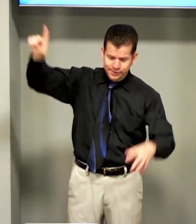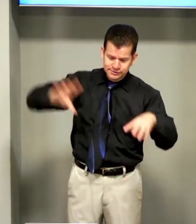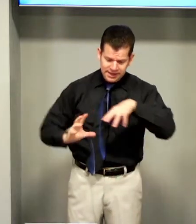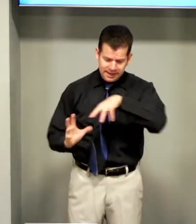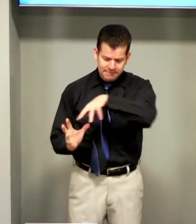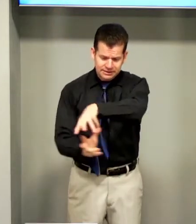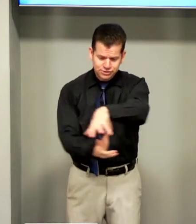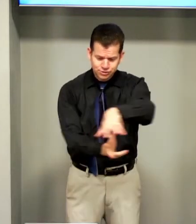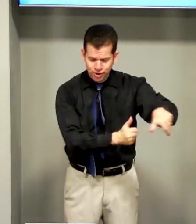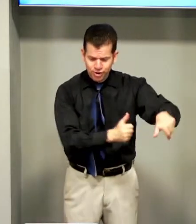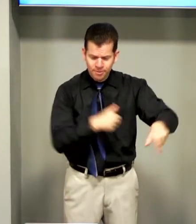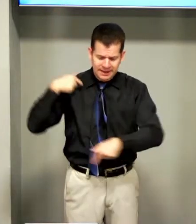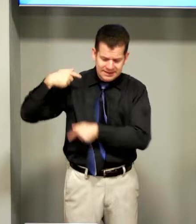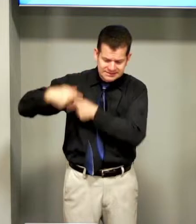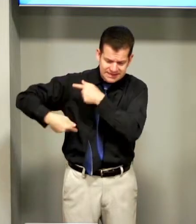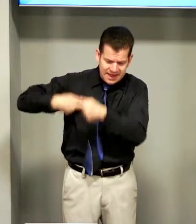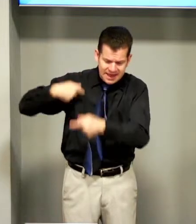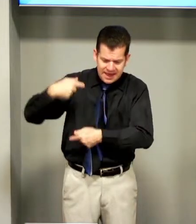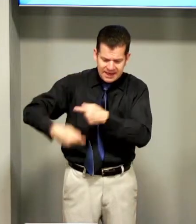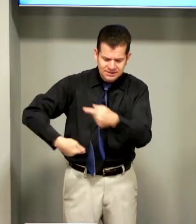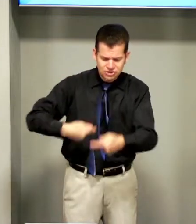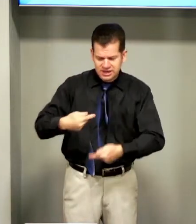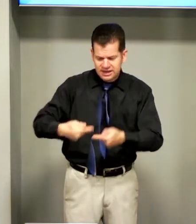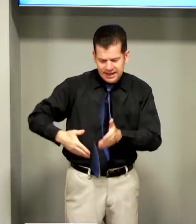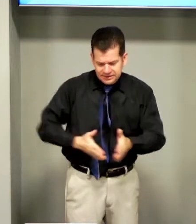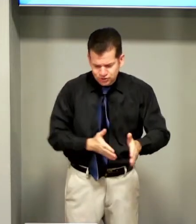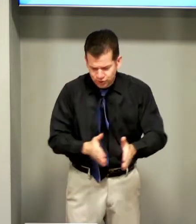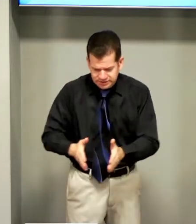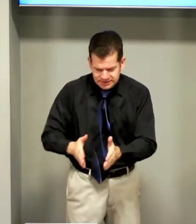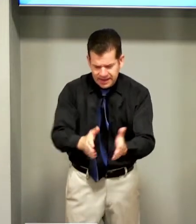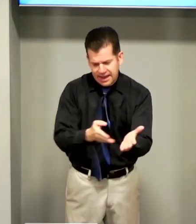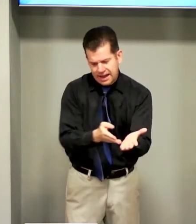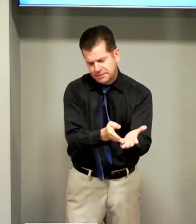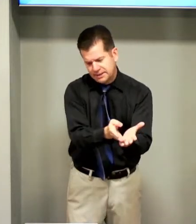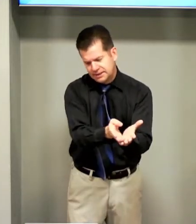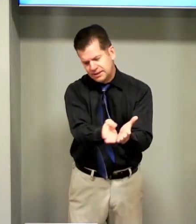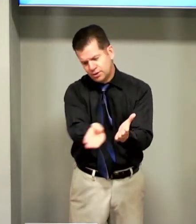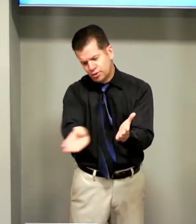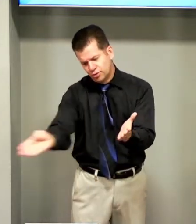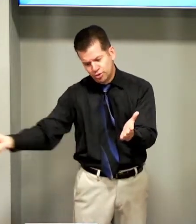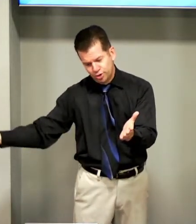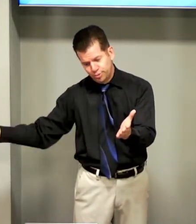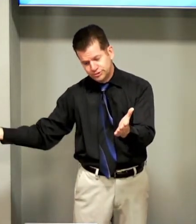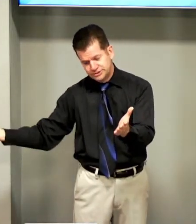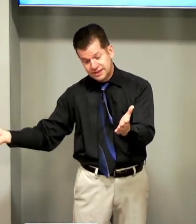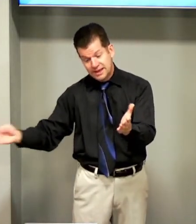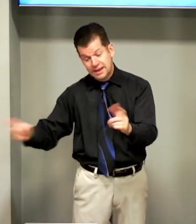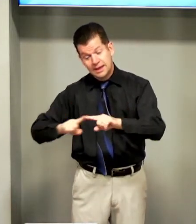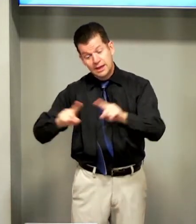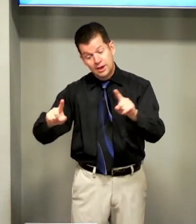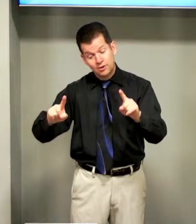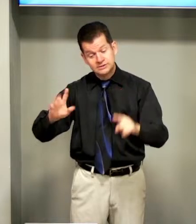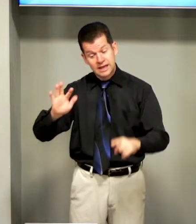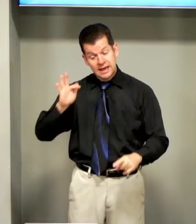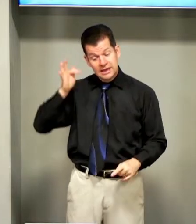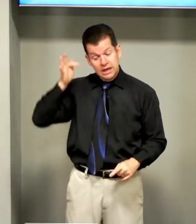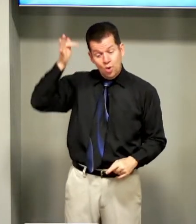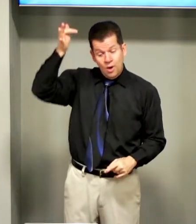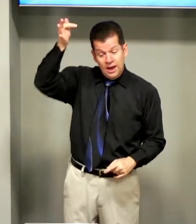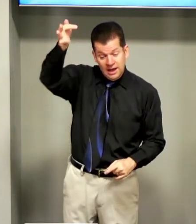sobre as terras gerações Caminham rumo os seus E quando enfim